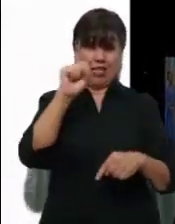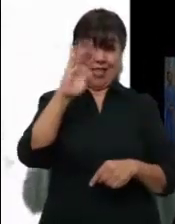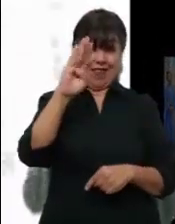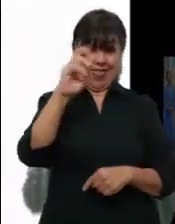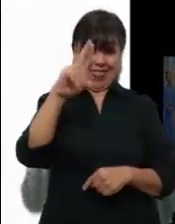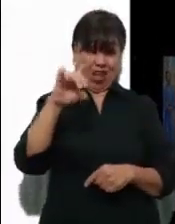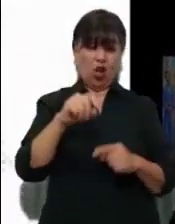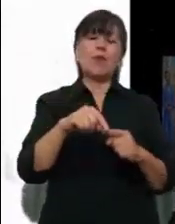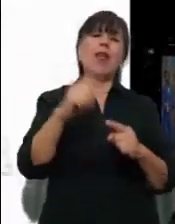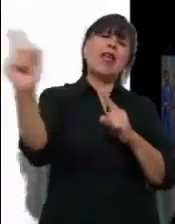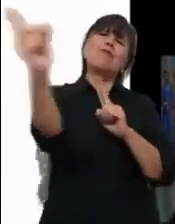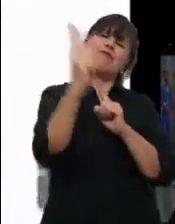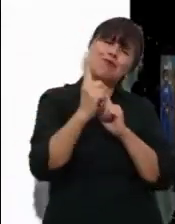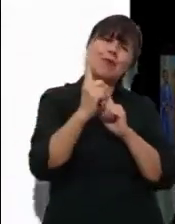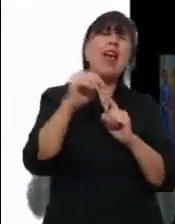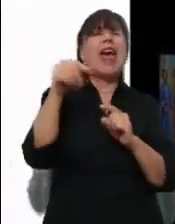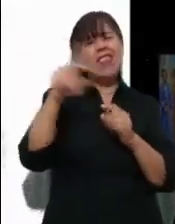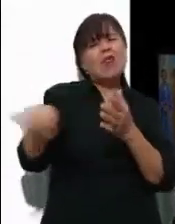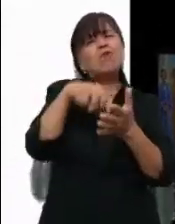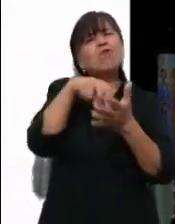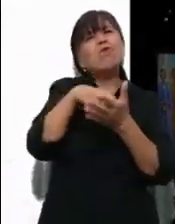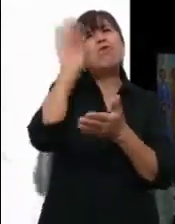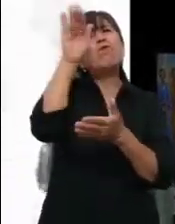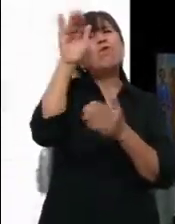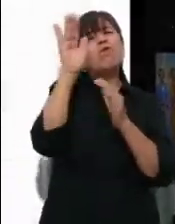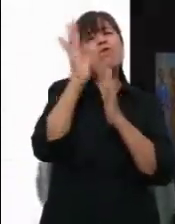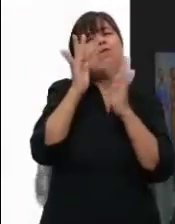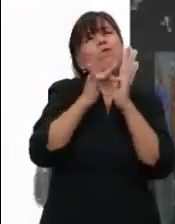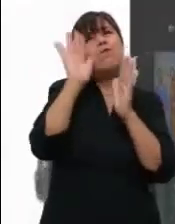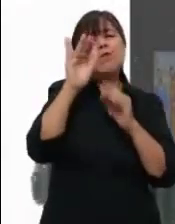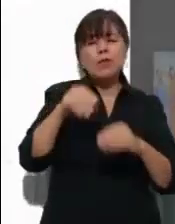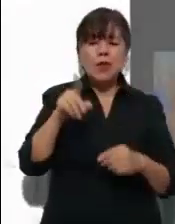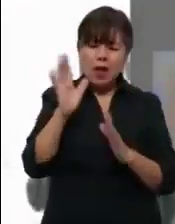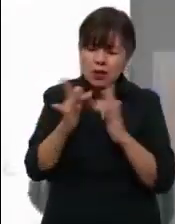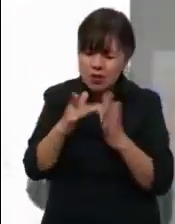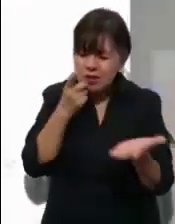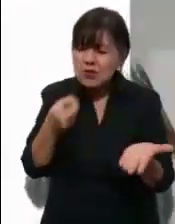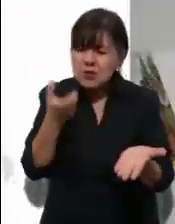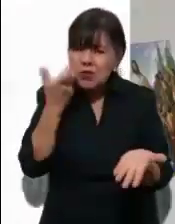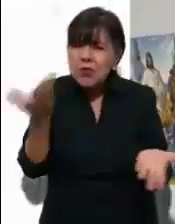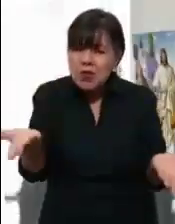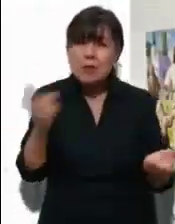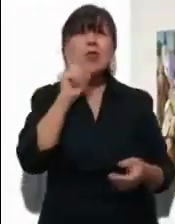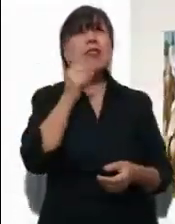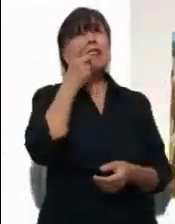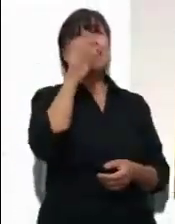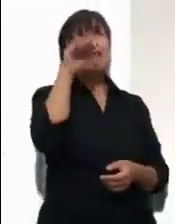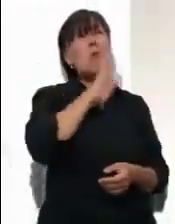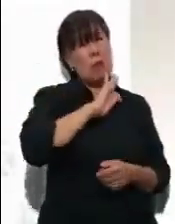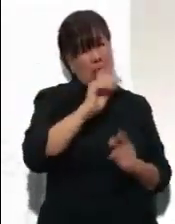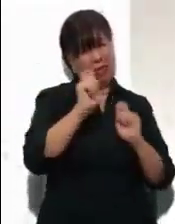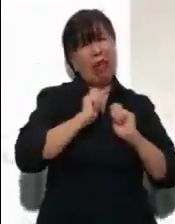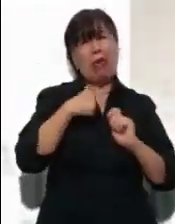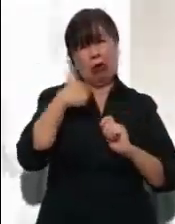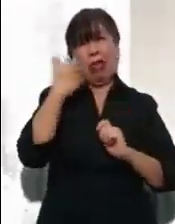y se postró para hacerle una petición. Él le preguntó, ¿qué deseas? Ella respondió, concédeme que estos dos